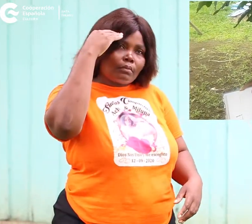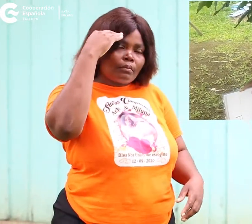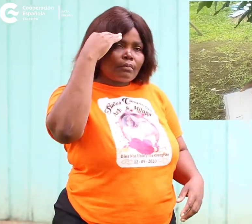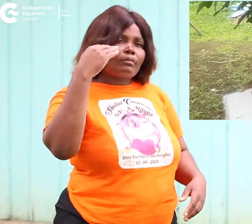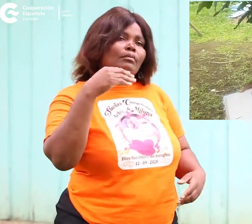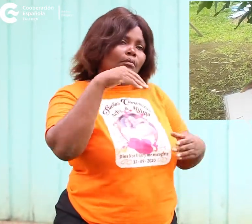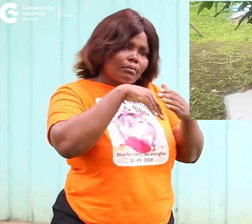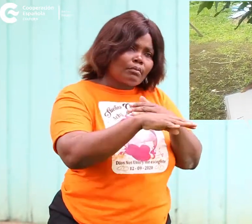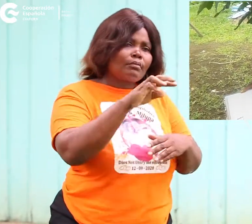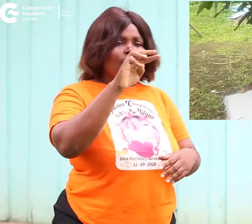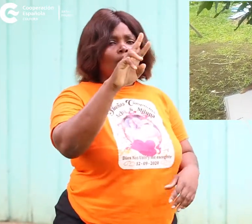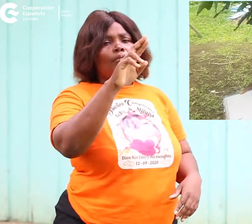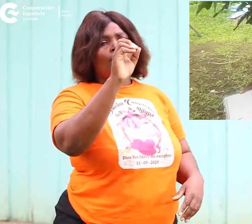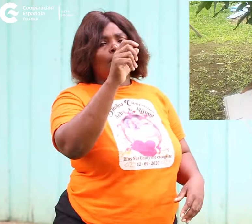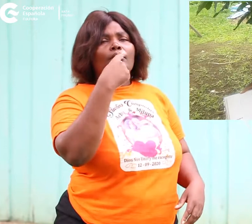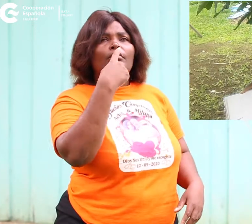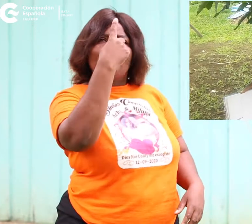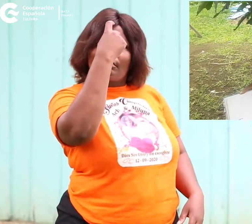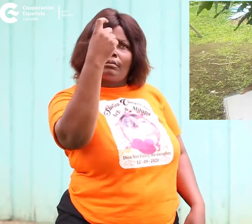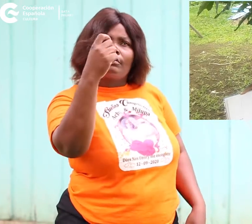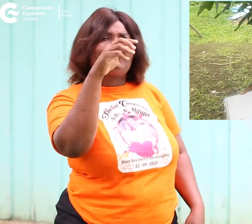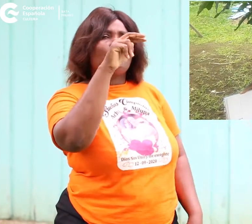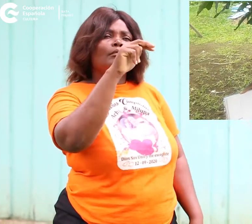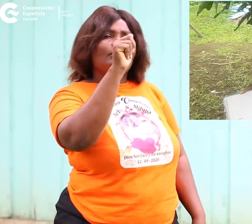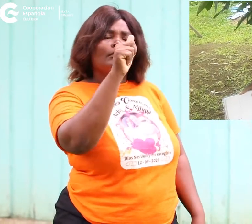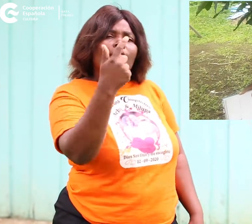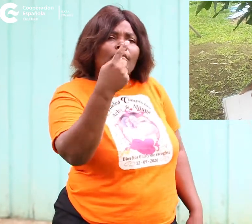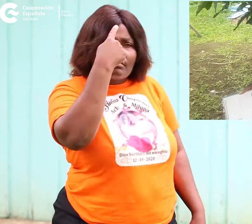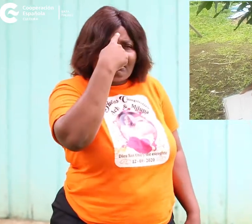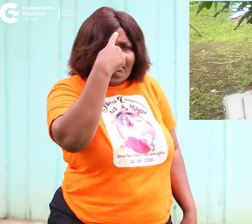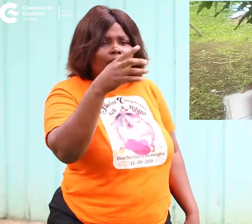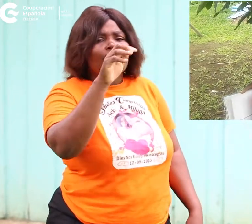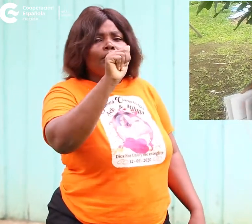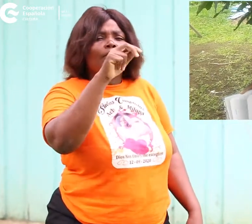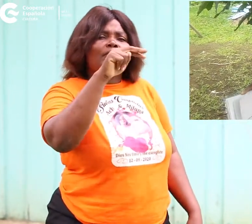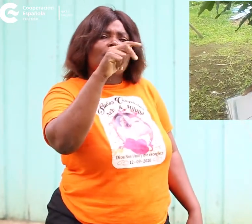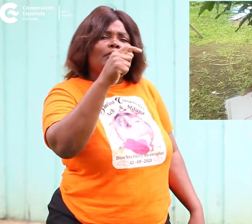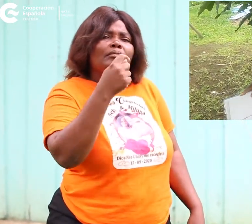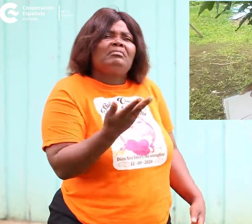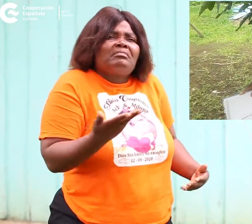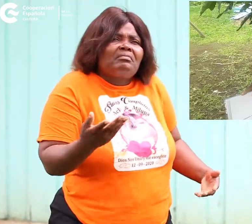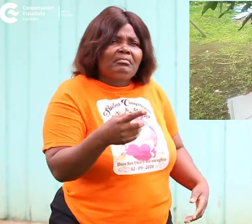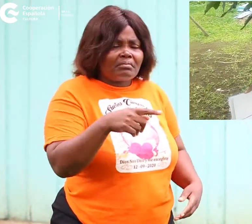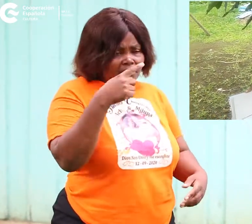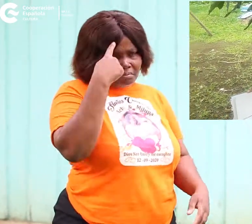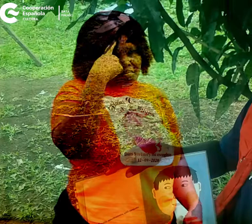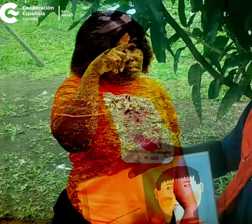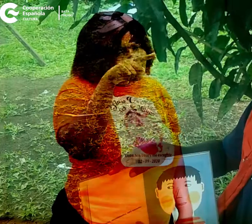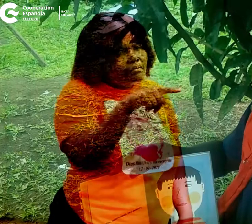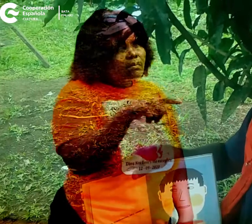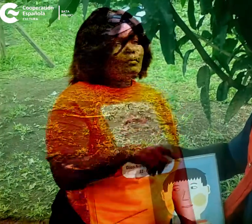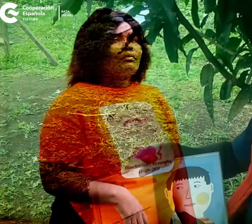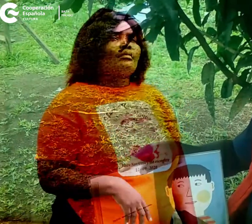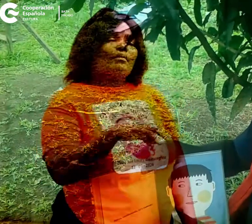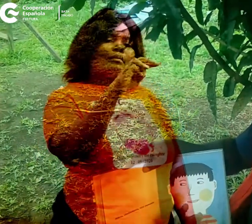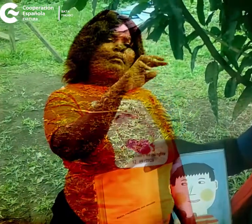de rosalía veremos que está imaginando en antonio está pensando en antonio en qué piensas matías